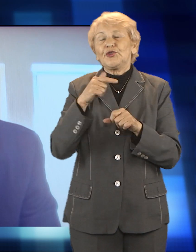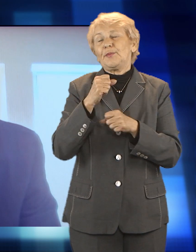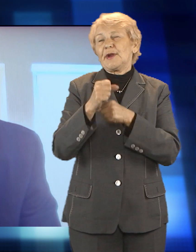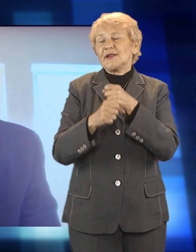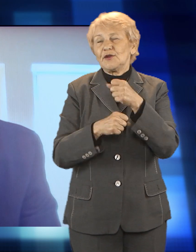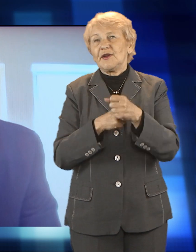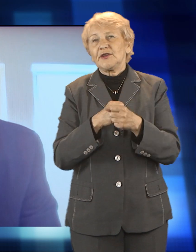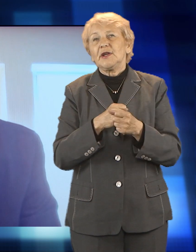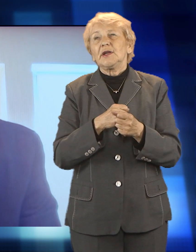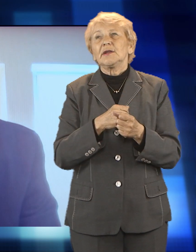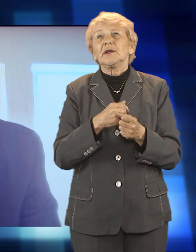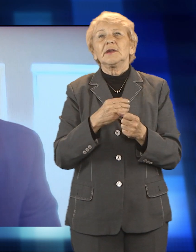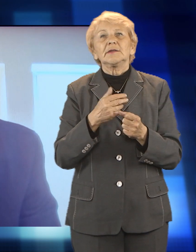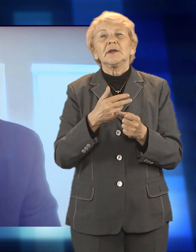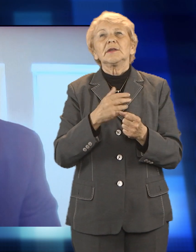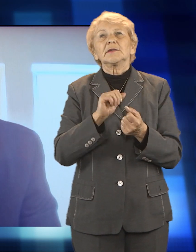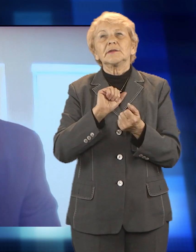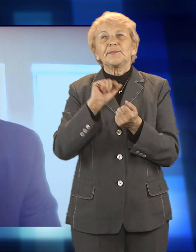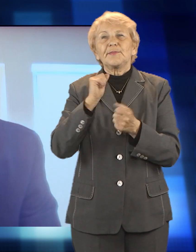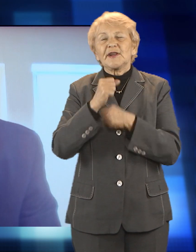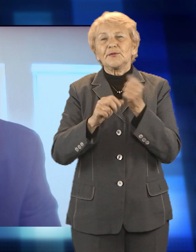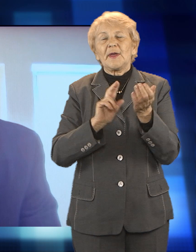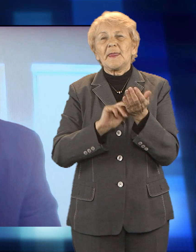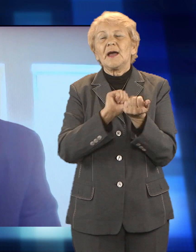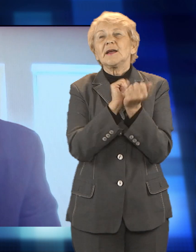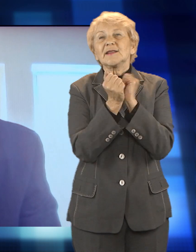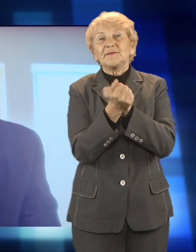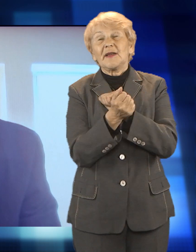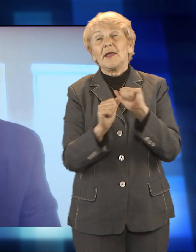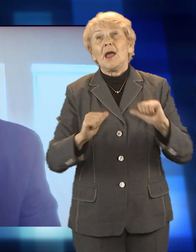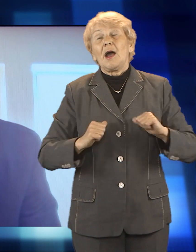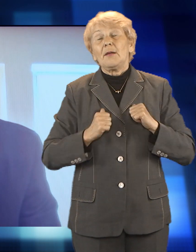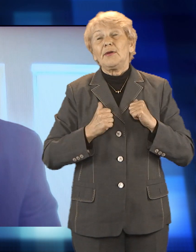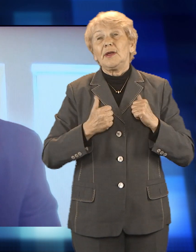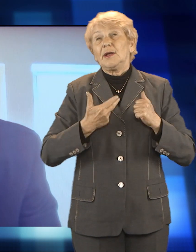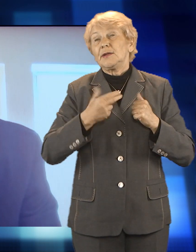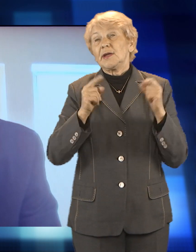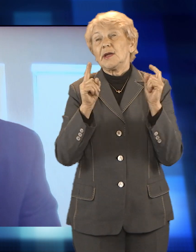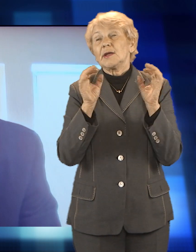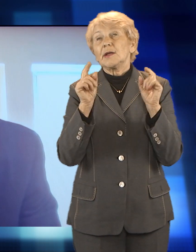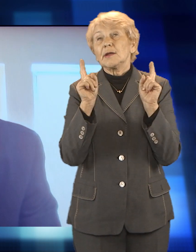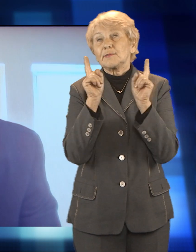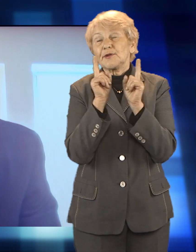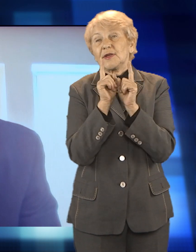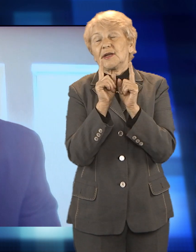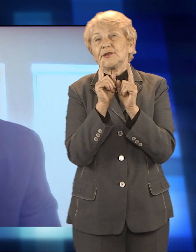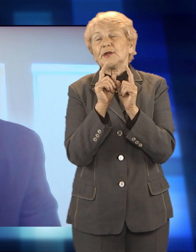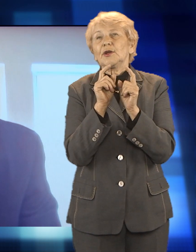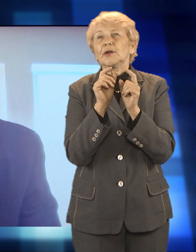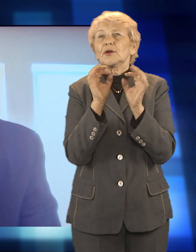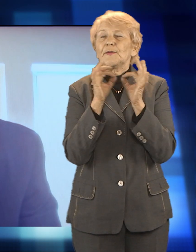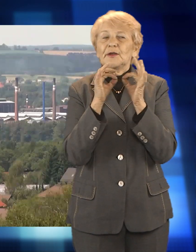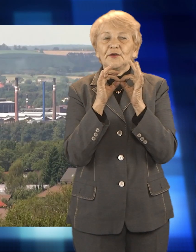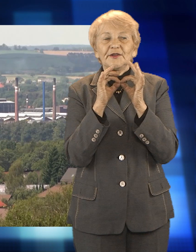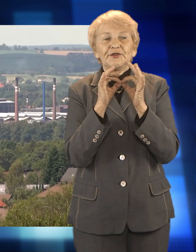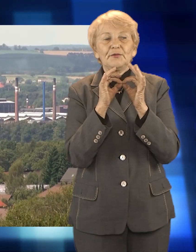w tygodniowych etapach, tygodniowych zmianach, bez możliwości widywania się ze sobą, żeby ograniczyć możliwość wystąpienia ewentualnej